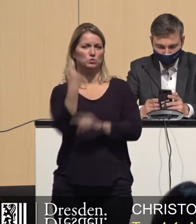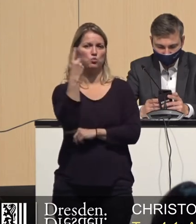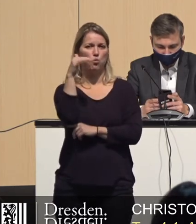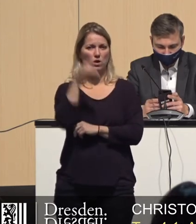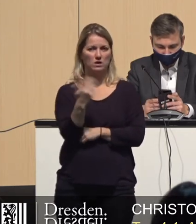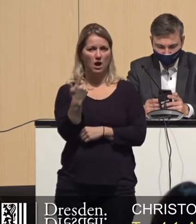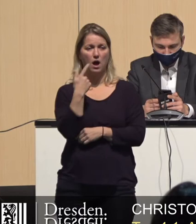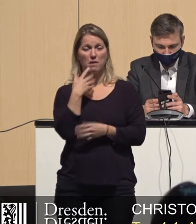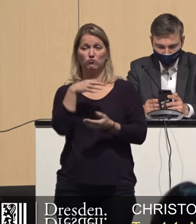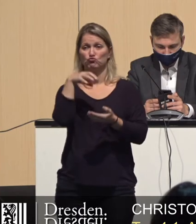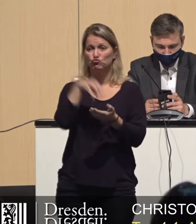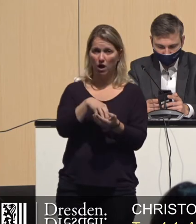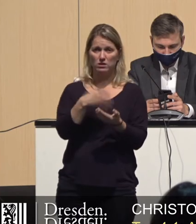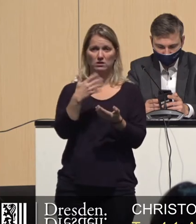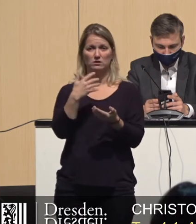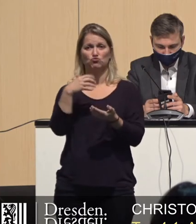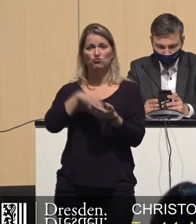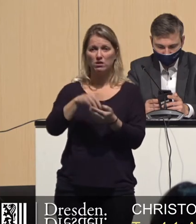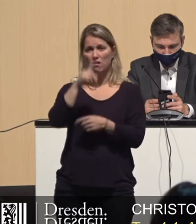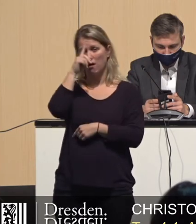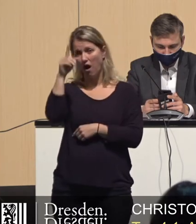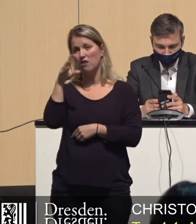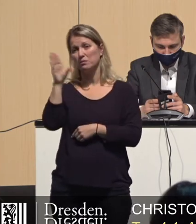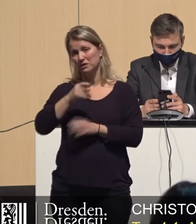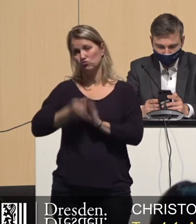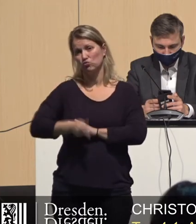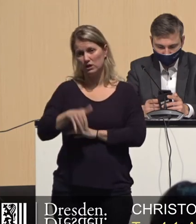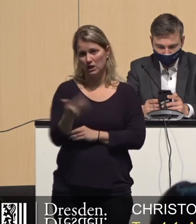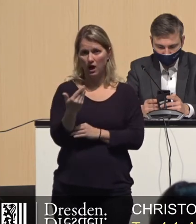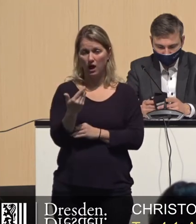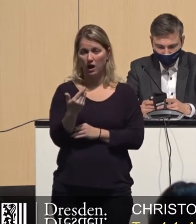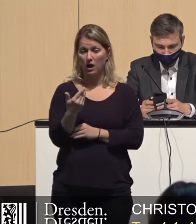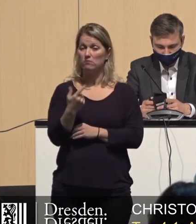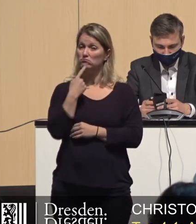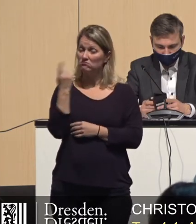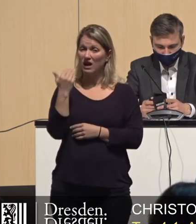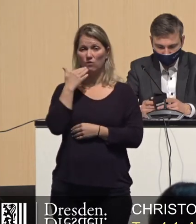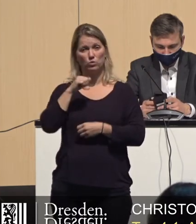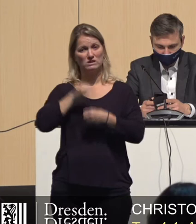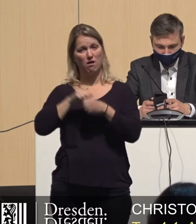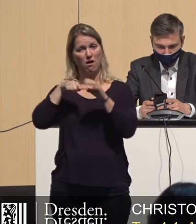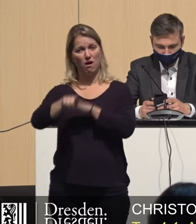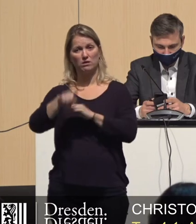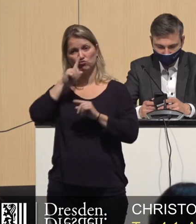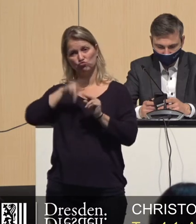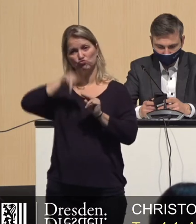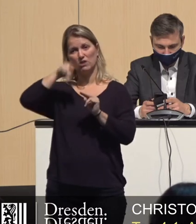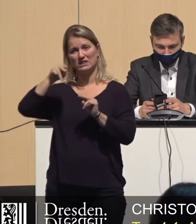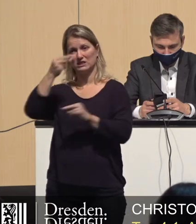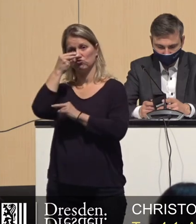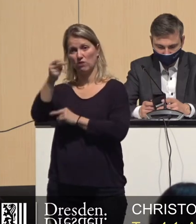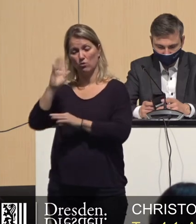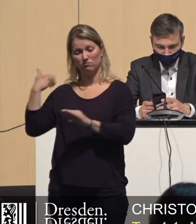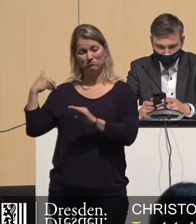der Stadt und die Stadt und der Stadtrat nicht ganz unschuldig dran sind. Wenn wir in die Statistik zum Wohnungsmarkt reinschauen, hat sich in den letzten drei